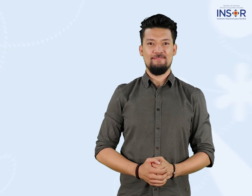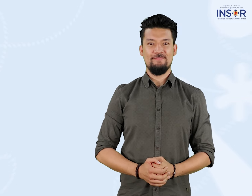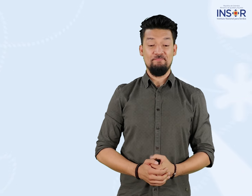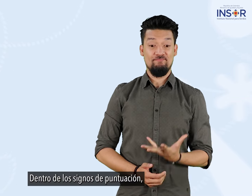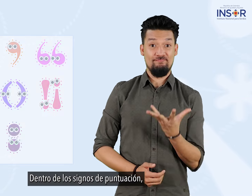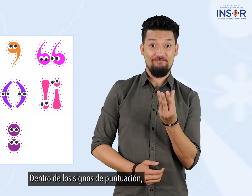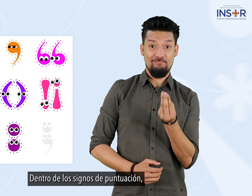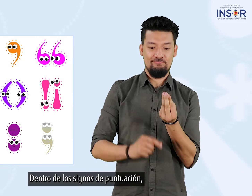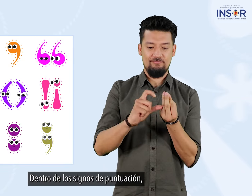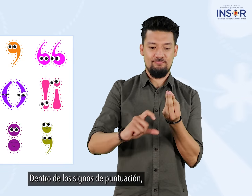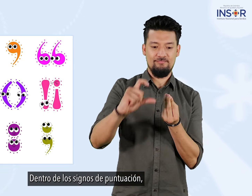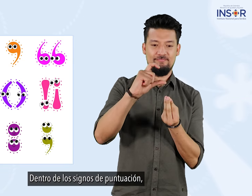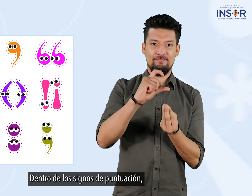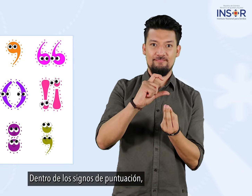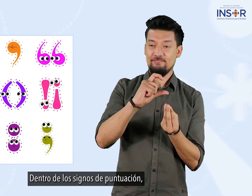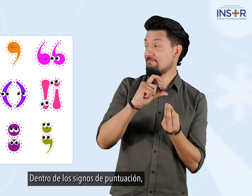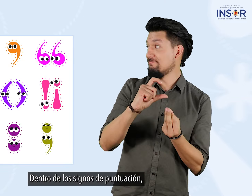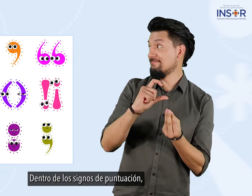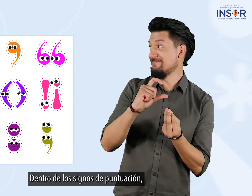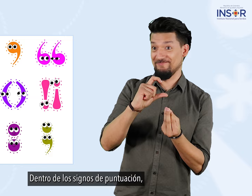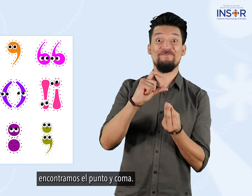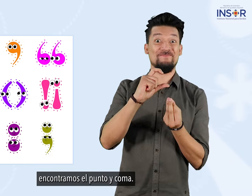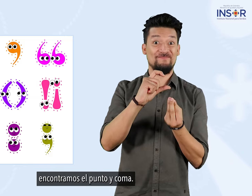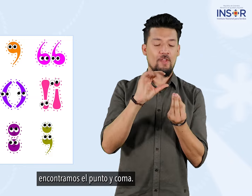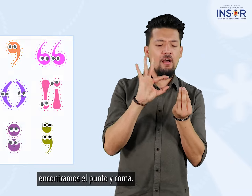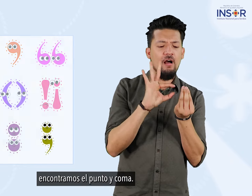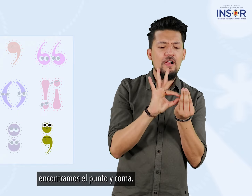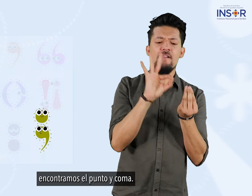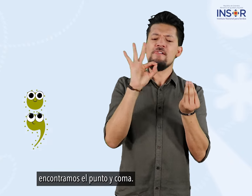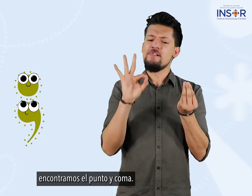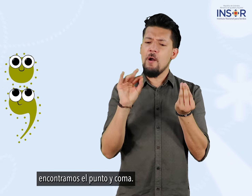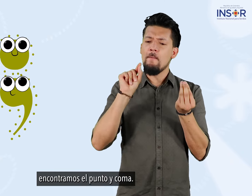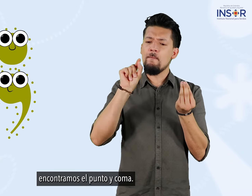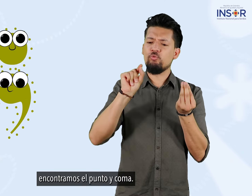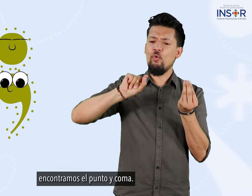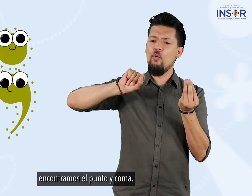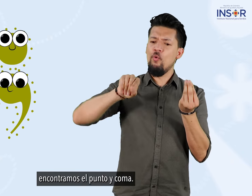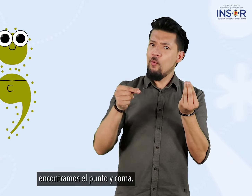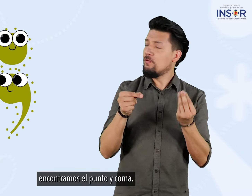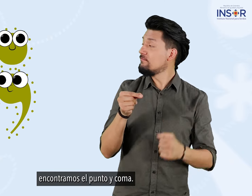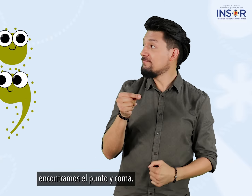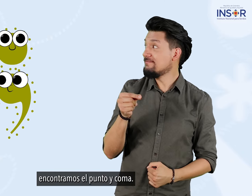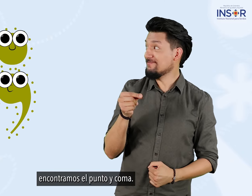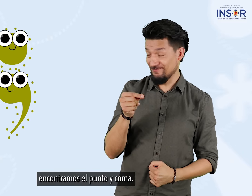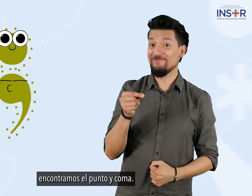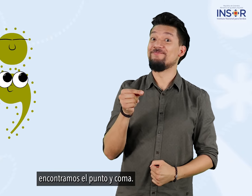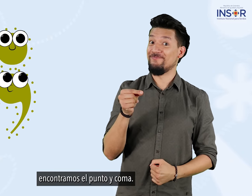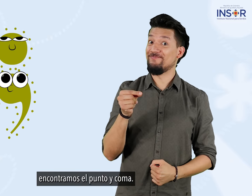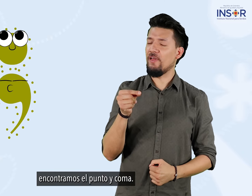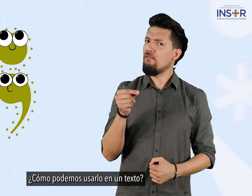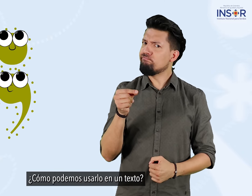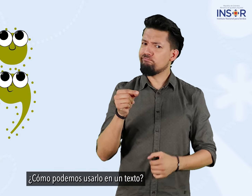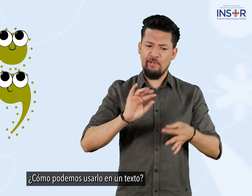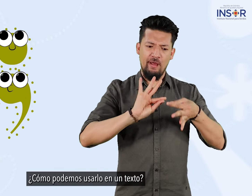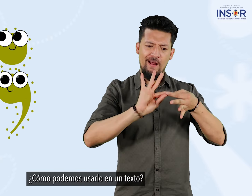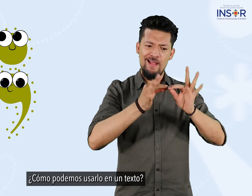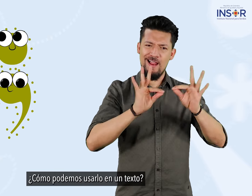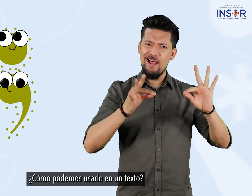dentro de los signos de puntuación encontramos el punto y coma como podemos usarlo